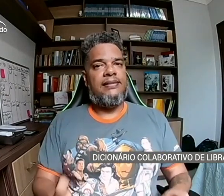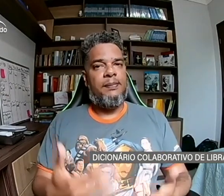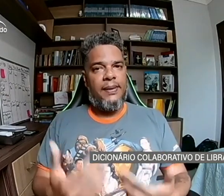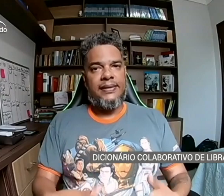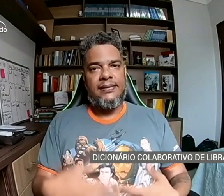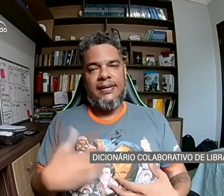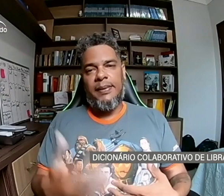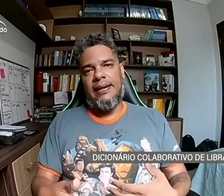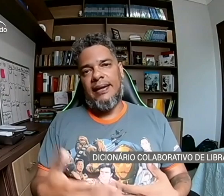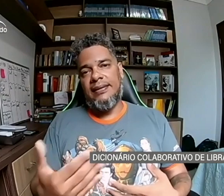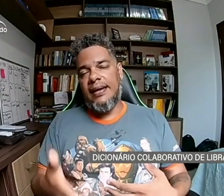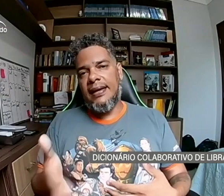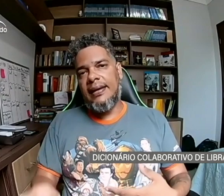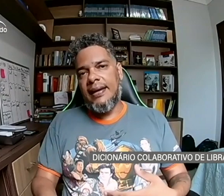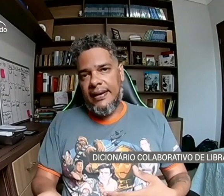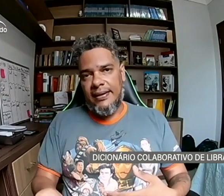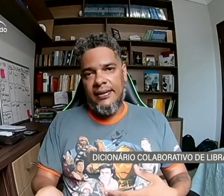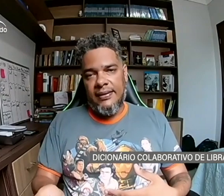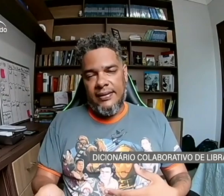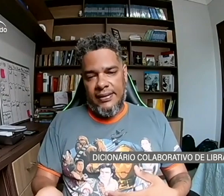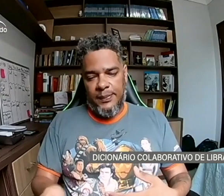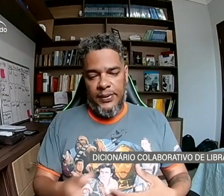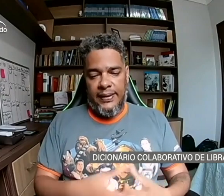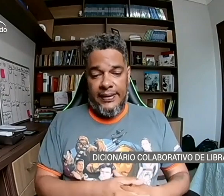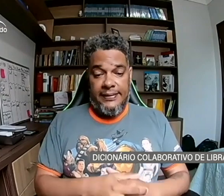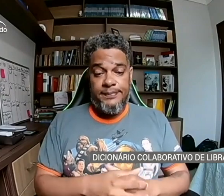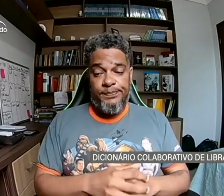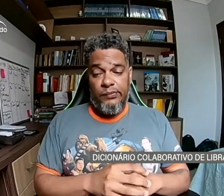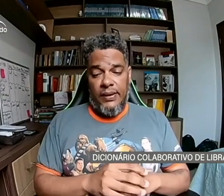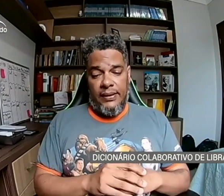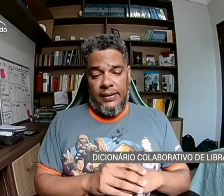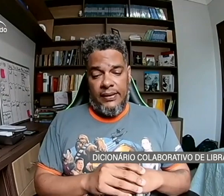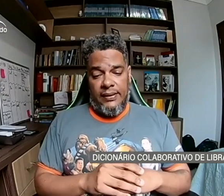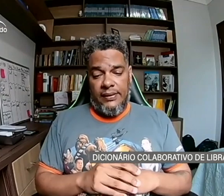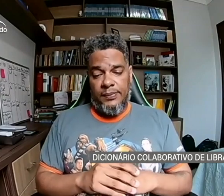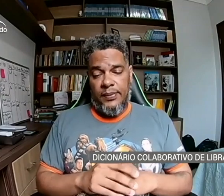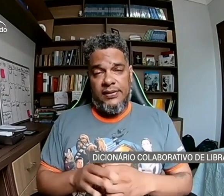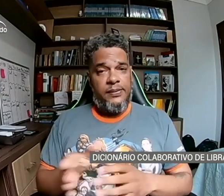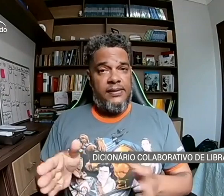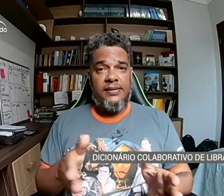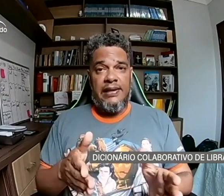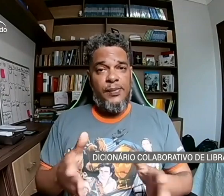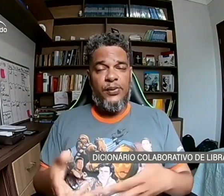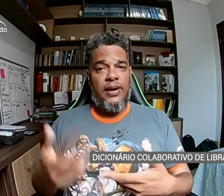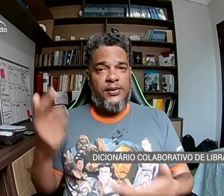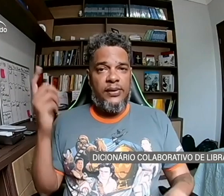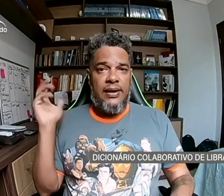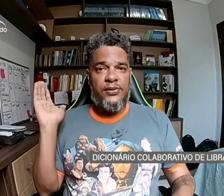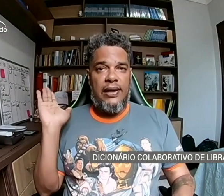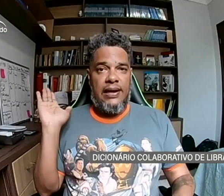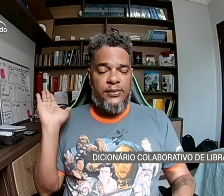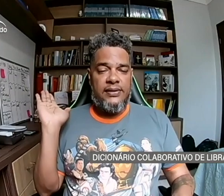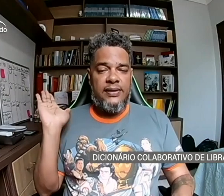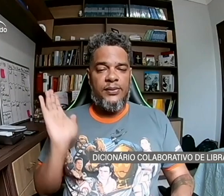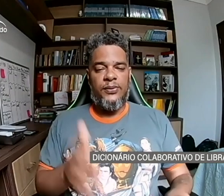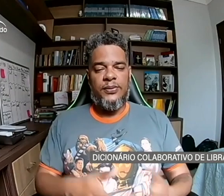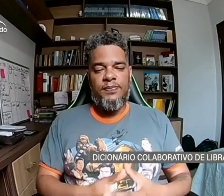para trabalhar naquela área, né? Porque, por exemplo, se você lembra do caso clássico lá, na vida inteira do